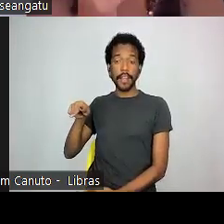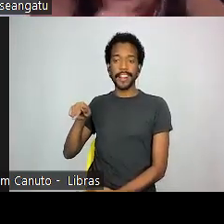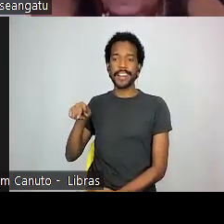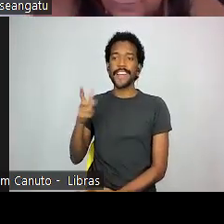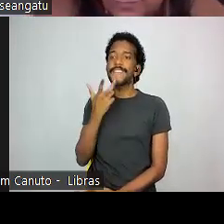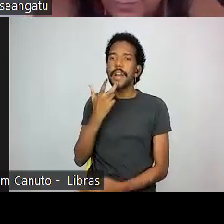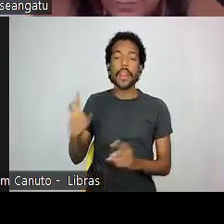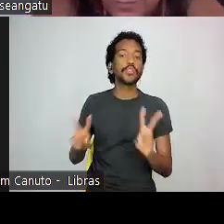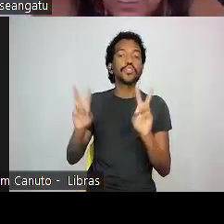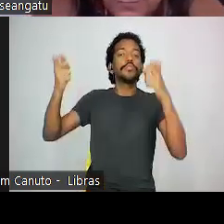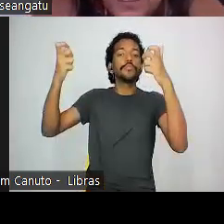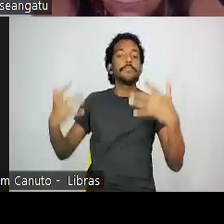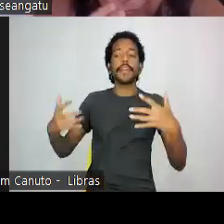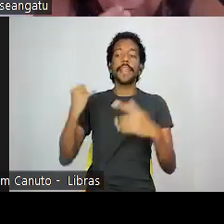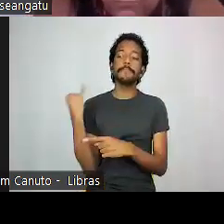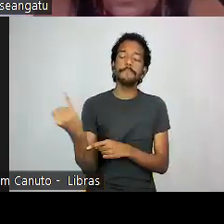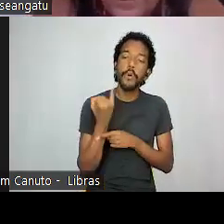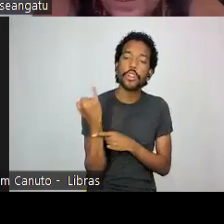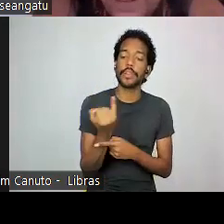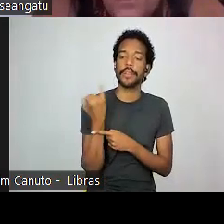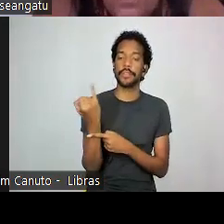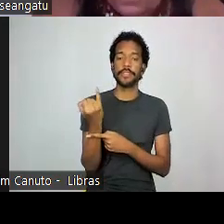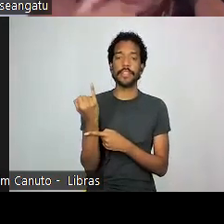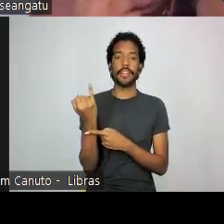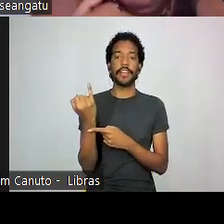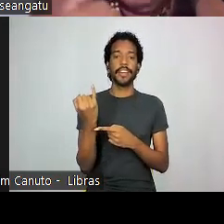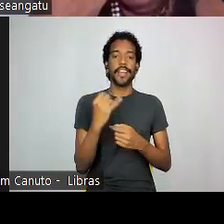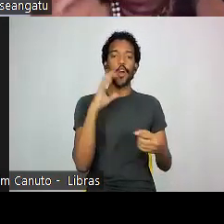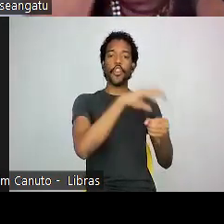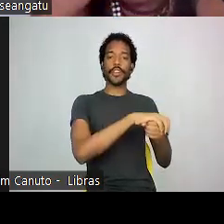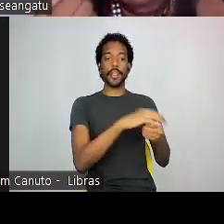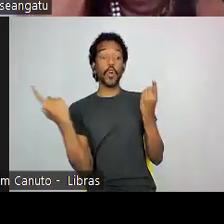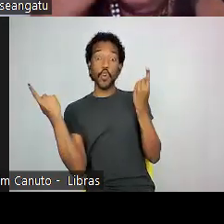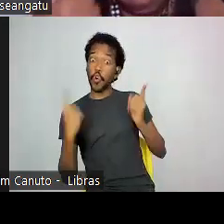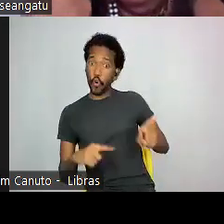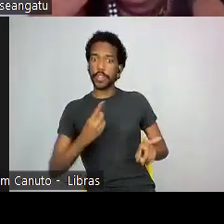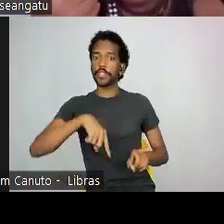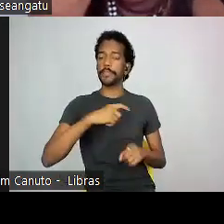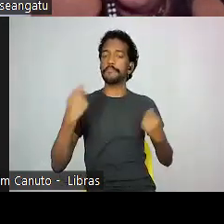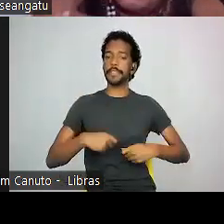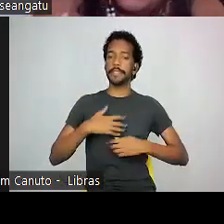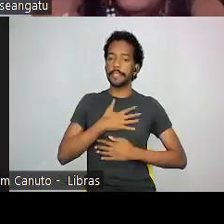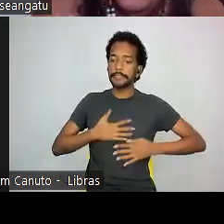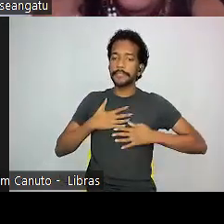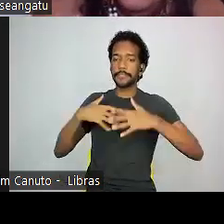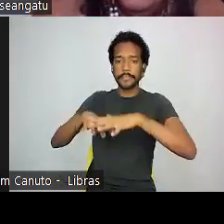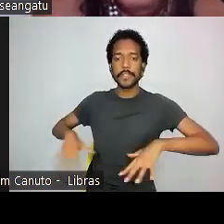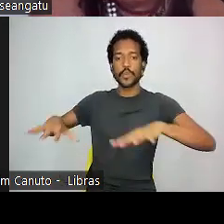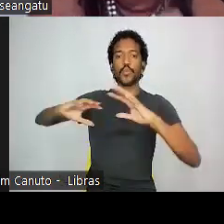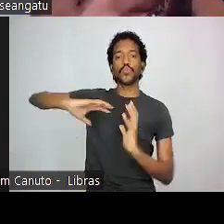importância da contracolonialidade de nós prestigiarmos os nossos universos epistêmicos.